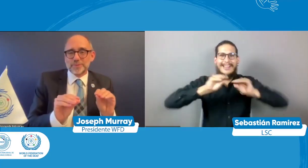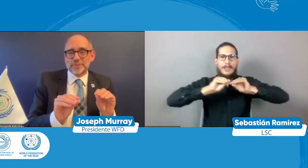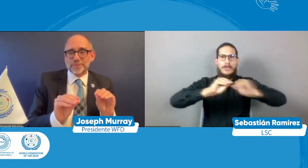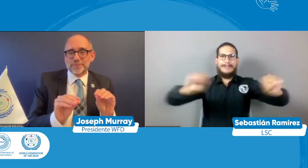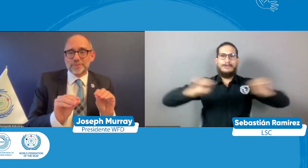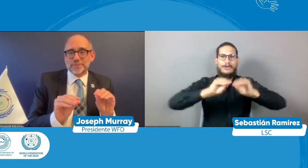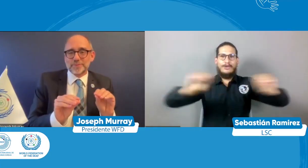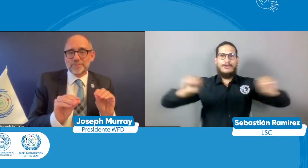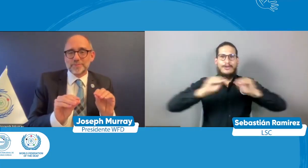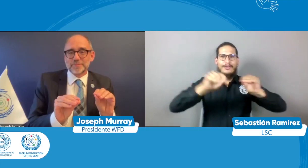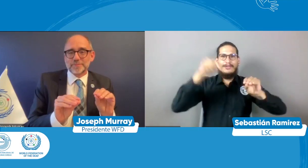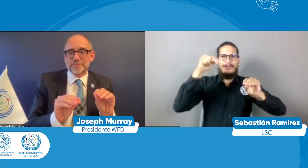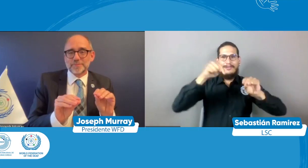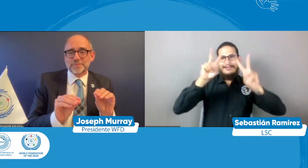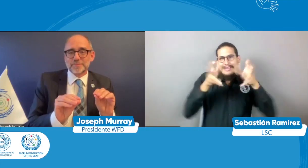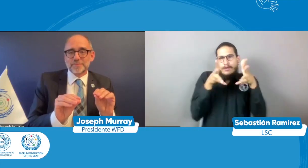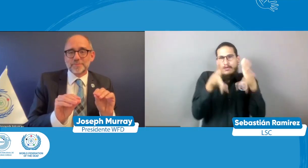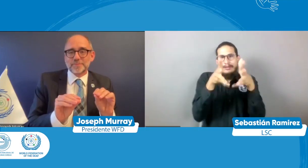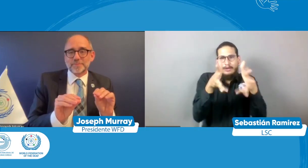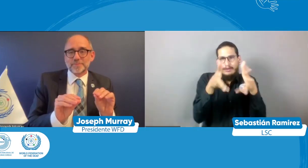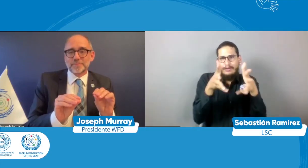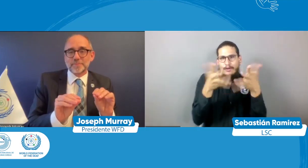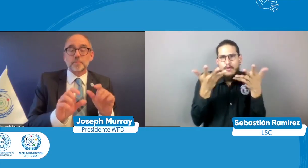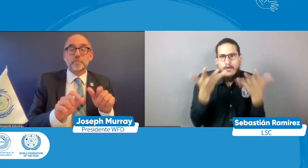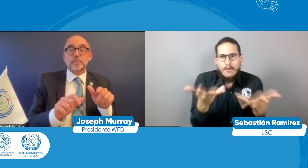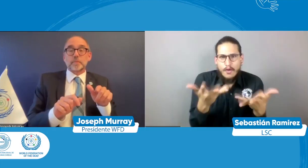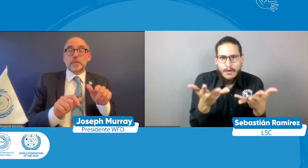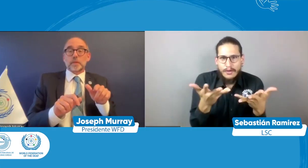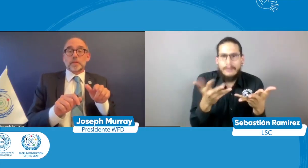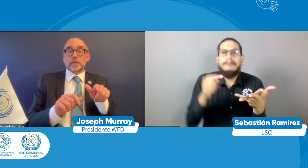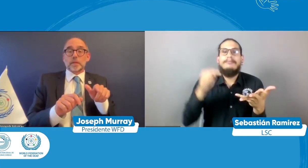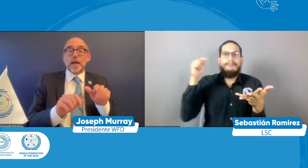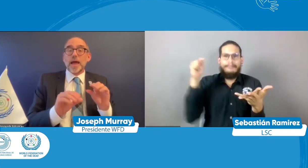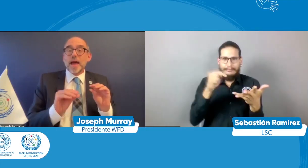trabajo ¿no? que esto requiere también de formación de capacitación